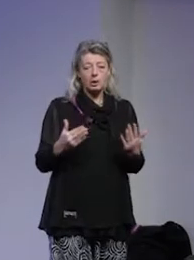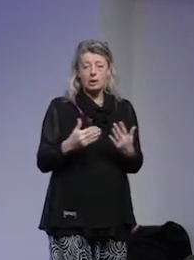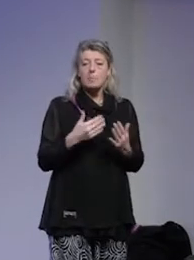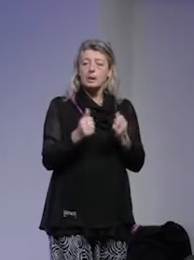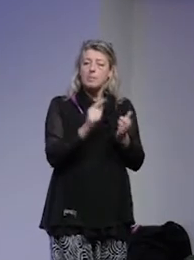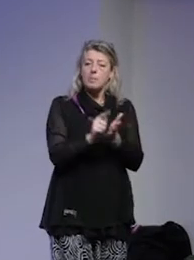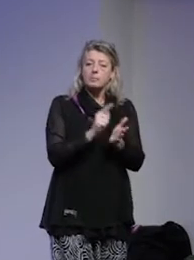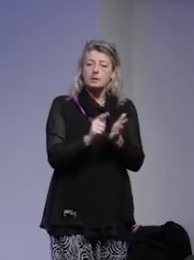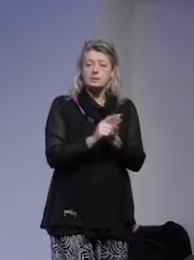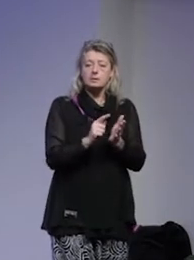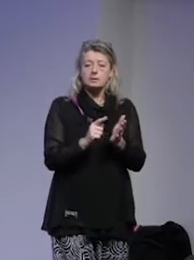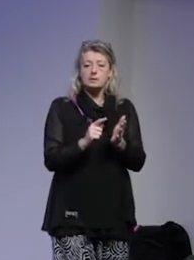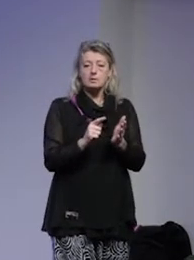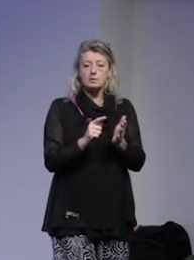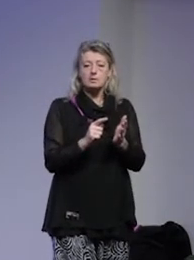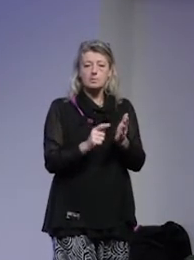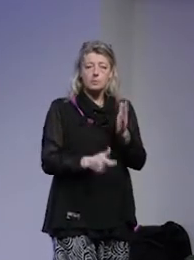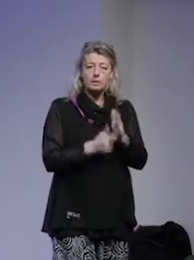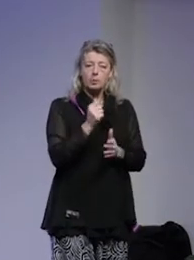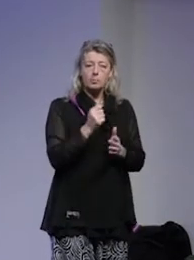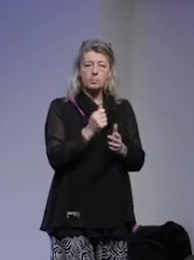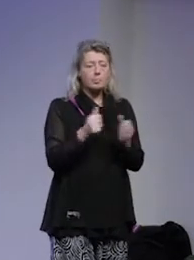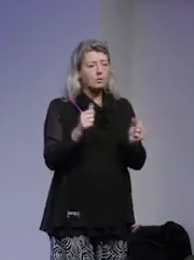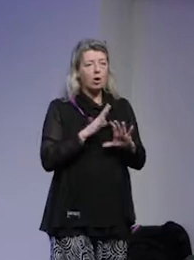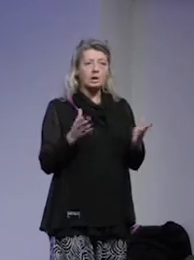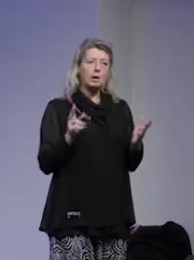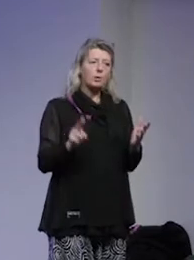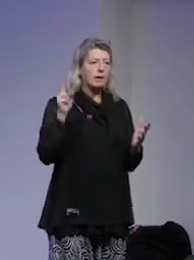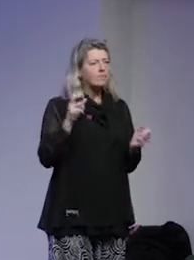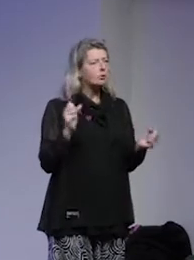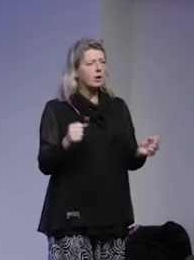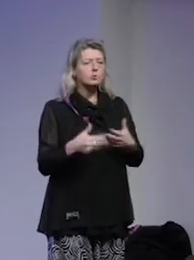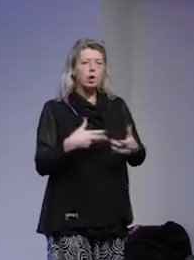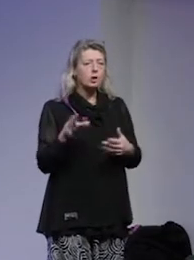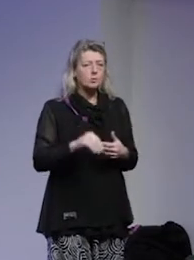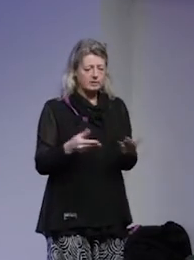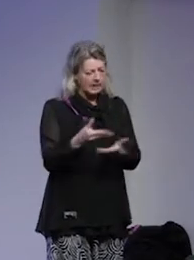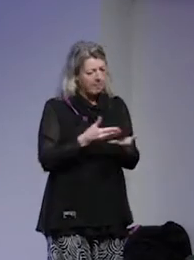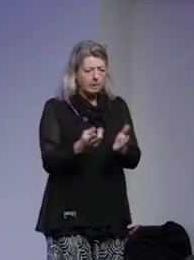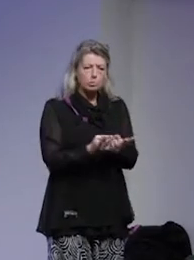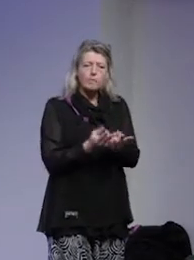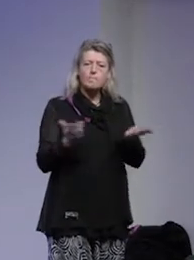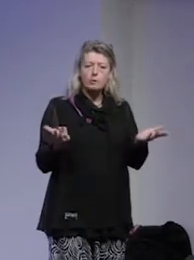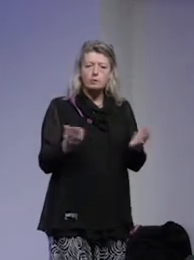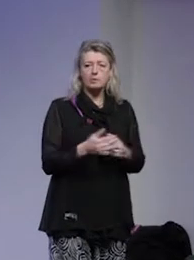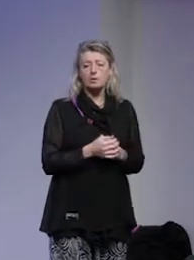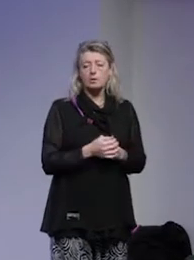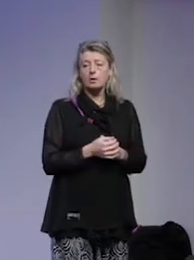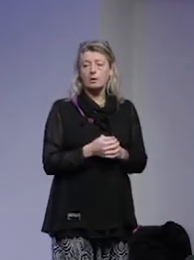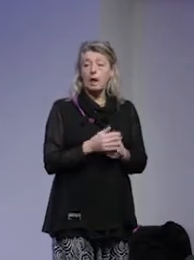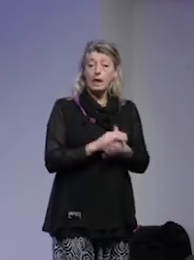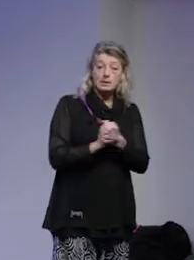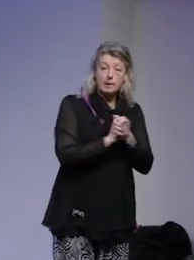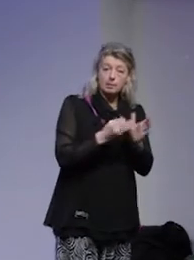Men ofta så nämns det helt och hållet utan konkretition, vad är det vi ska göra av samverkan egentligen? Rör det sig om